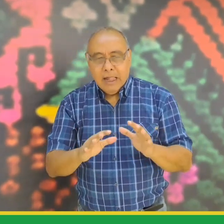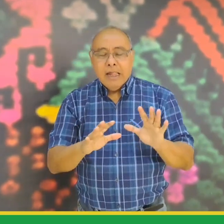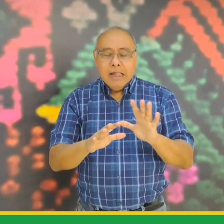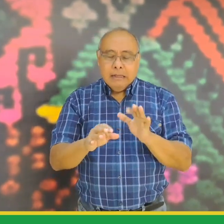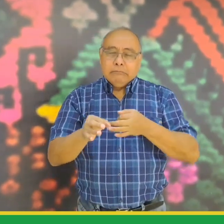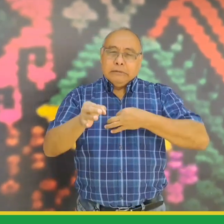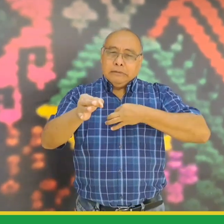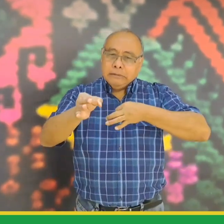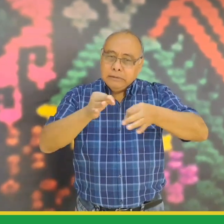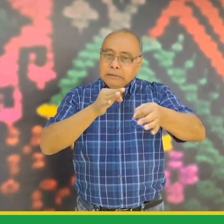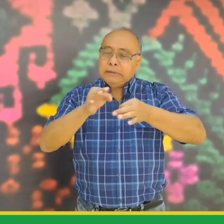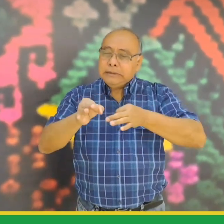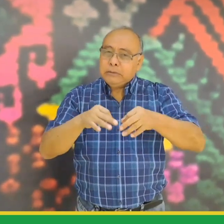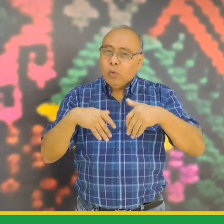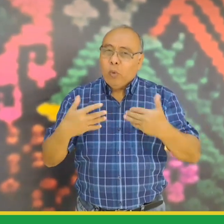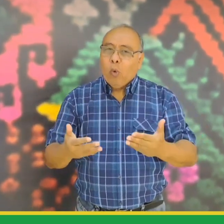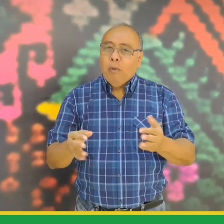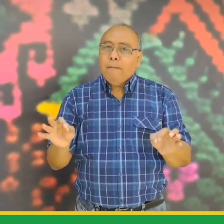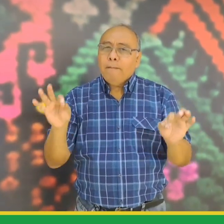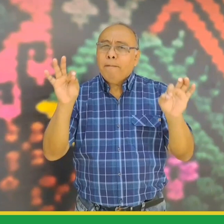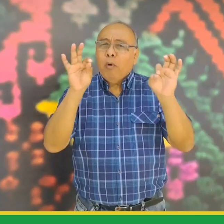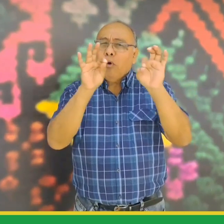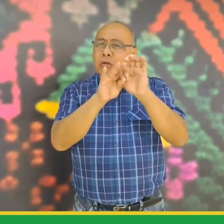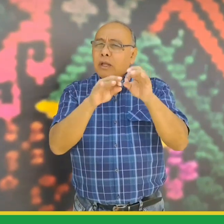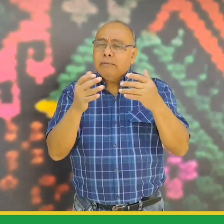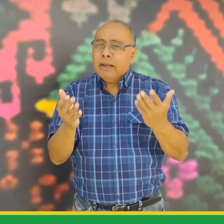importancia de la lengua de señas el idioma de las personas sordas